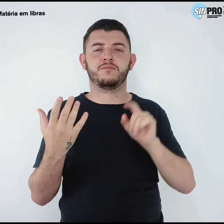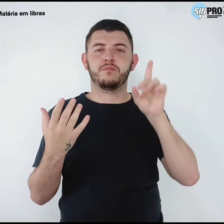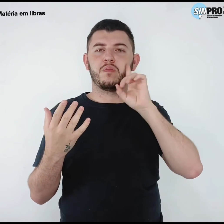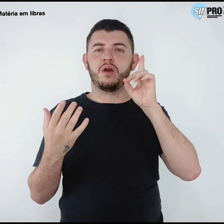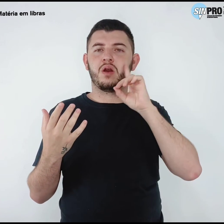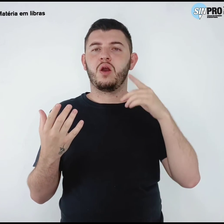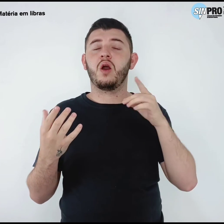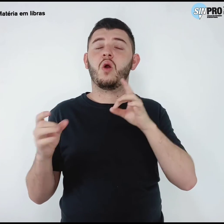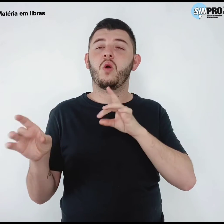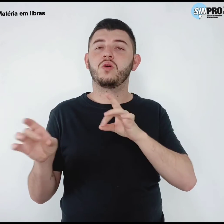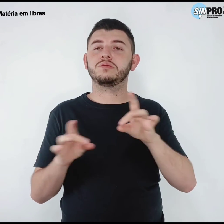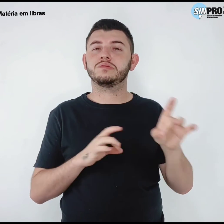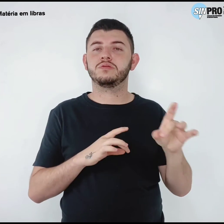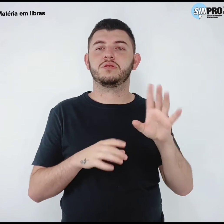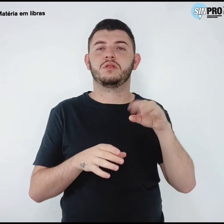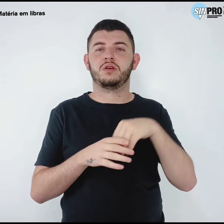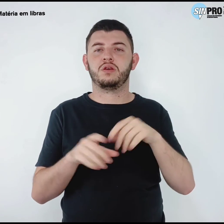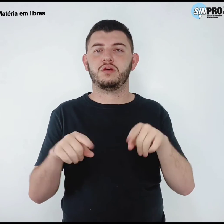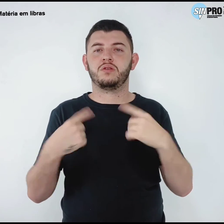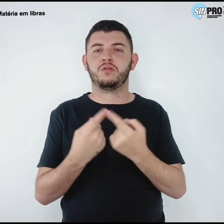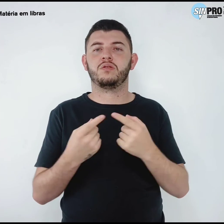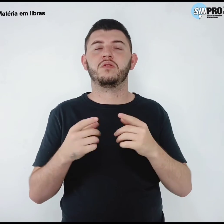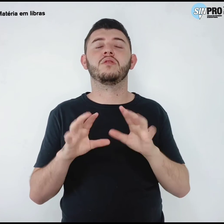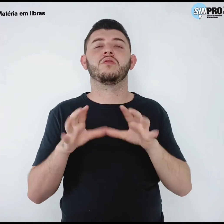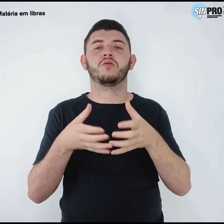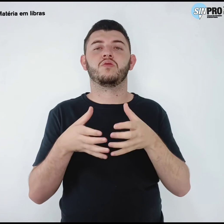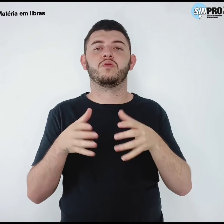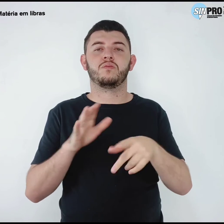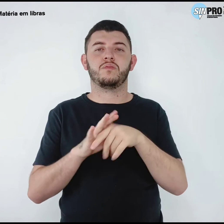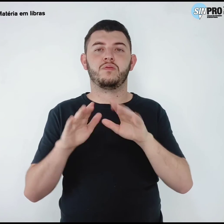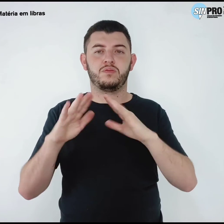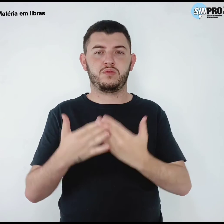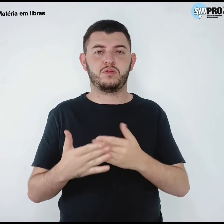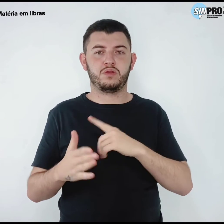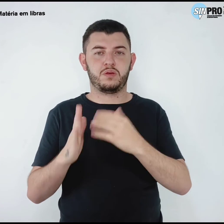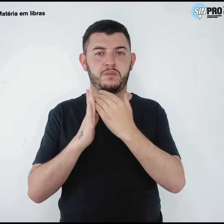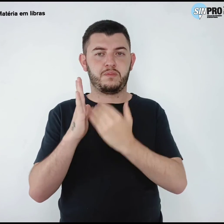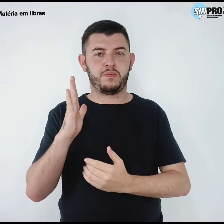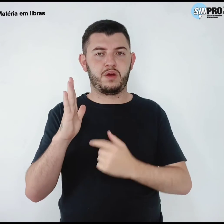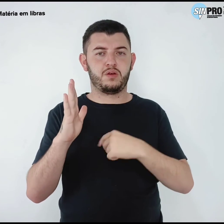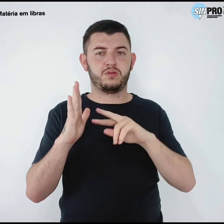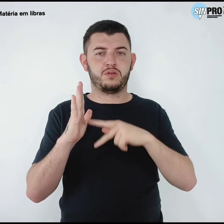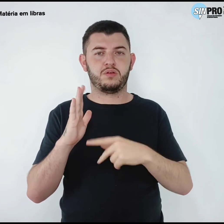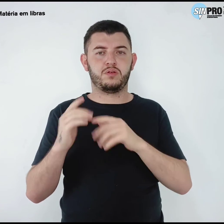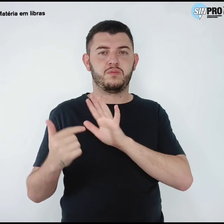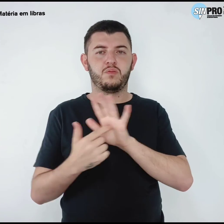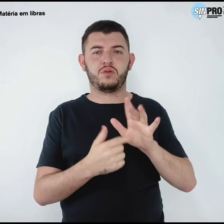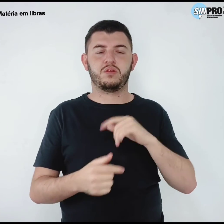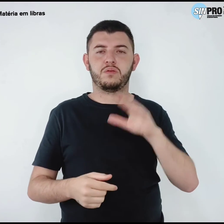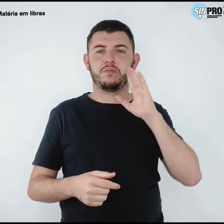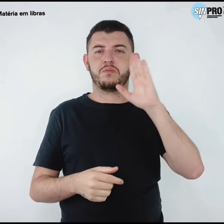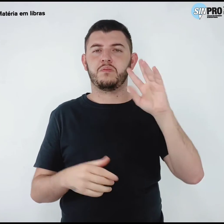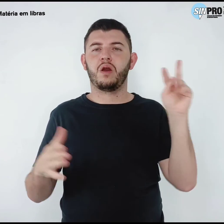rotina nas coletivas das escolas com uma pauta sindical com os principais